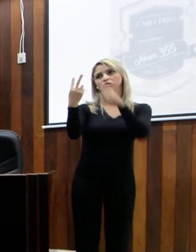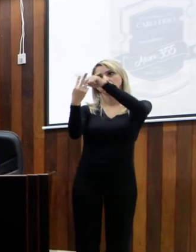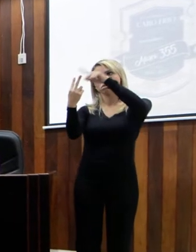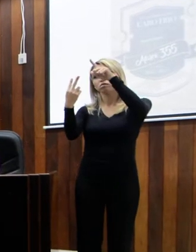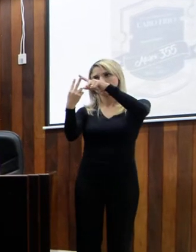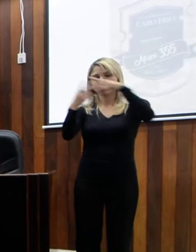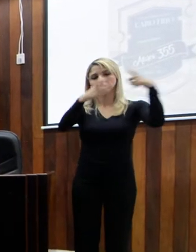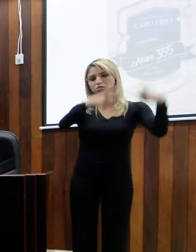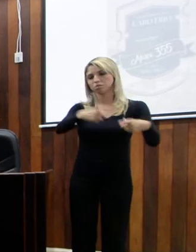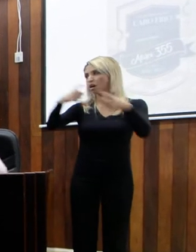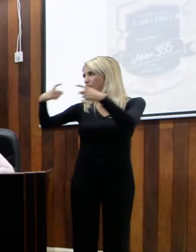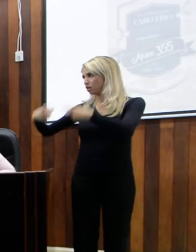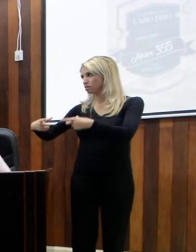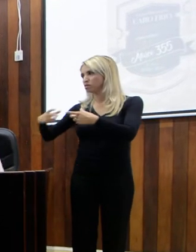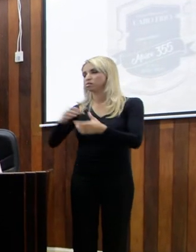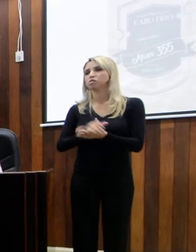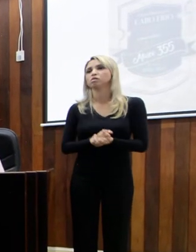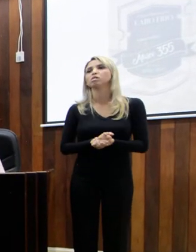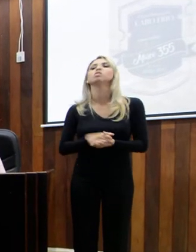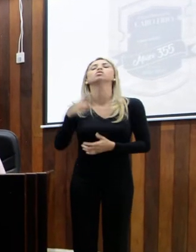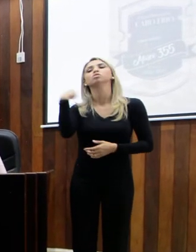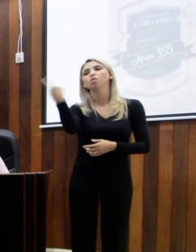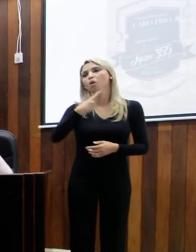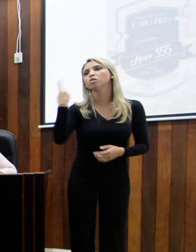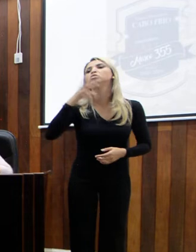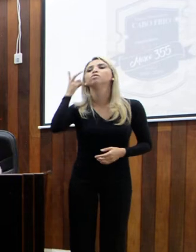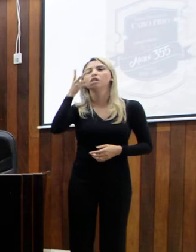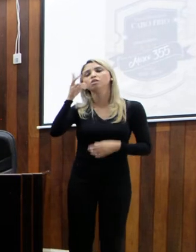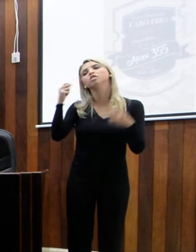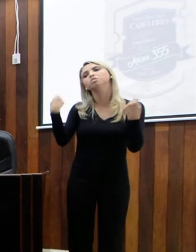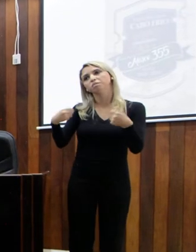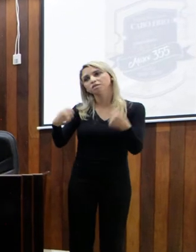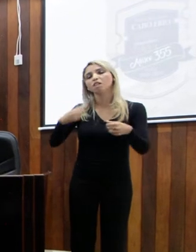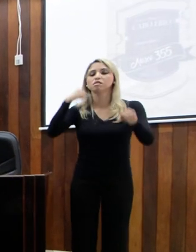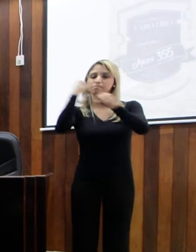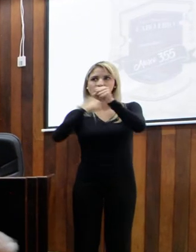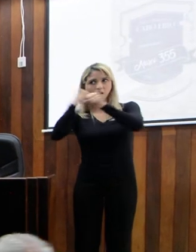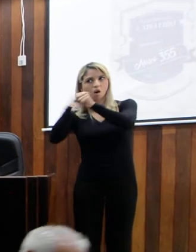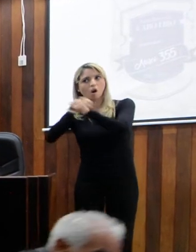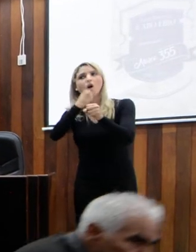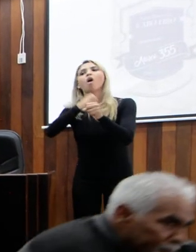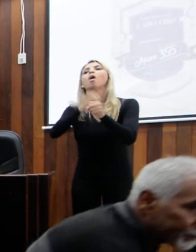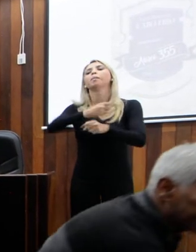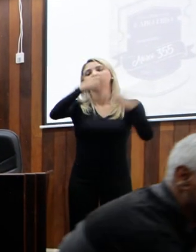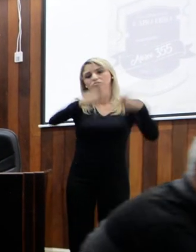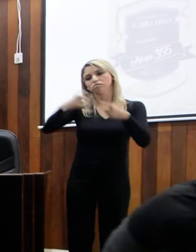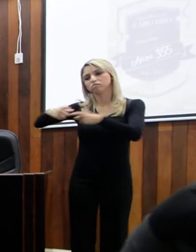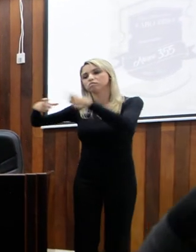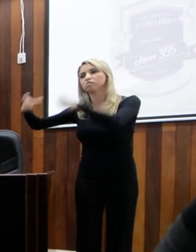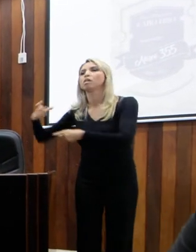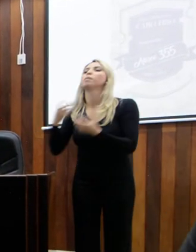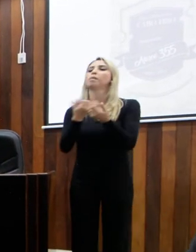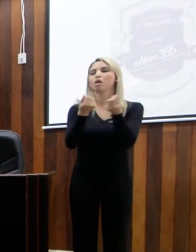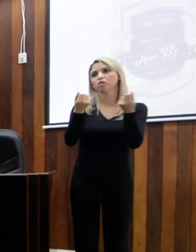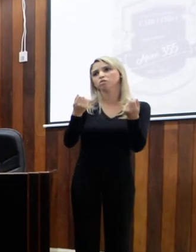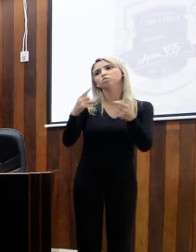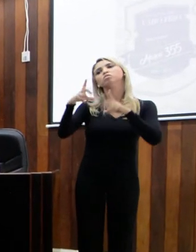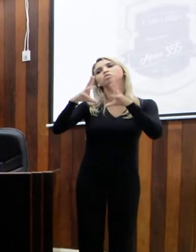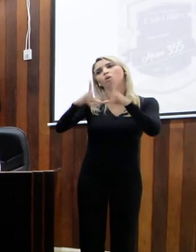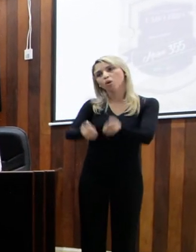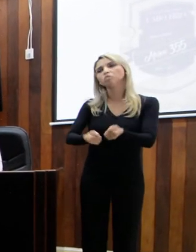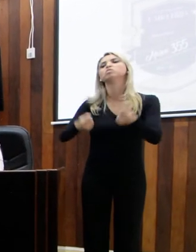gabinetes para que todos os vereadores pudessem ter os seus gabinetes. E o último homenageado de hoje